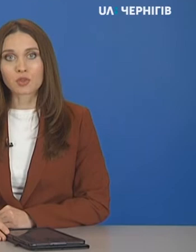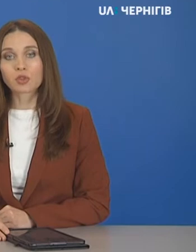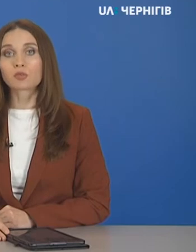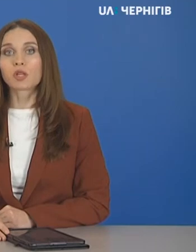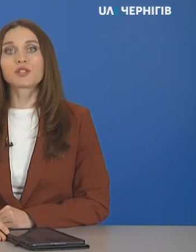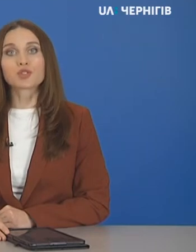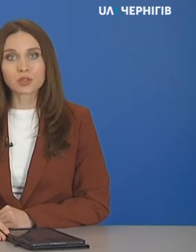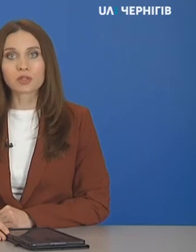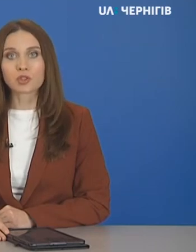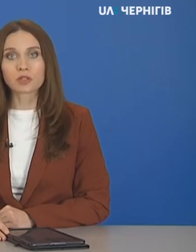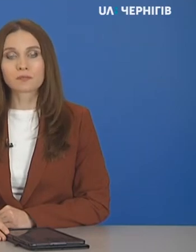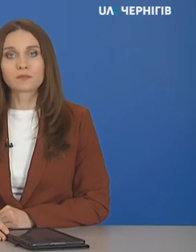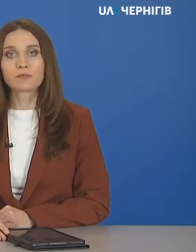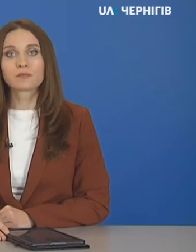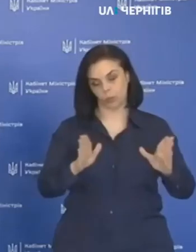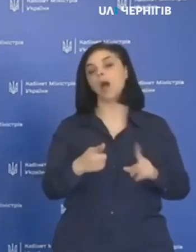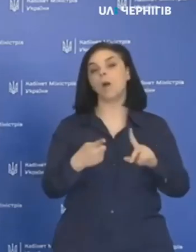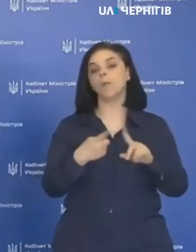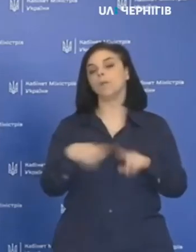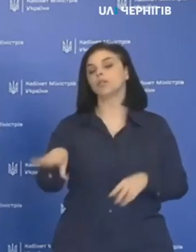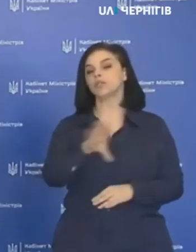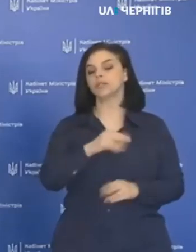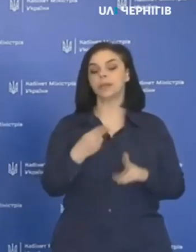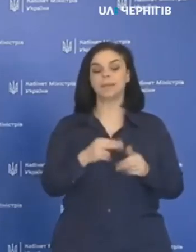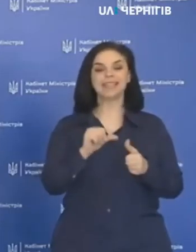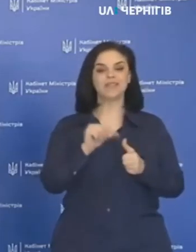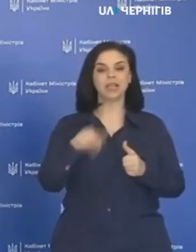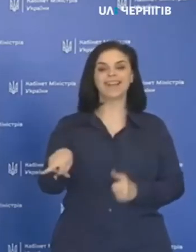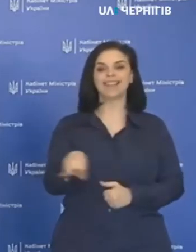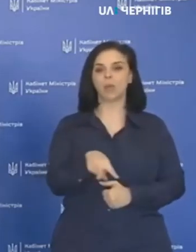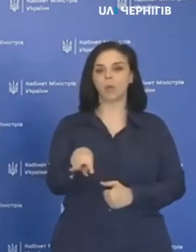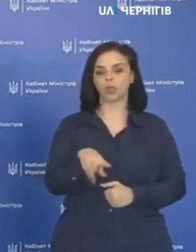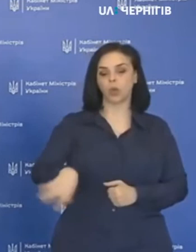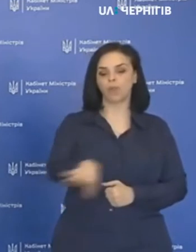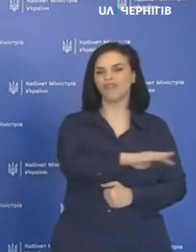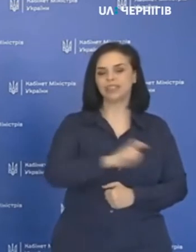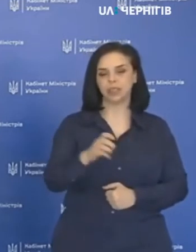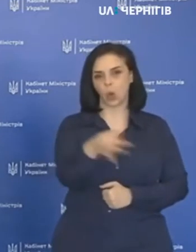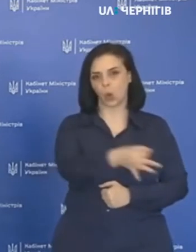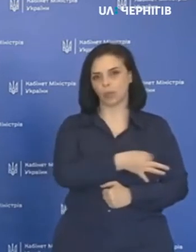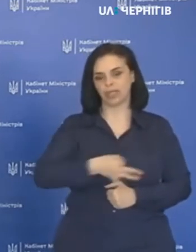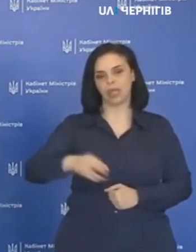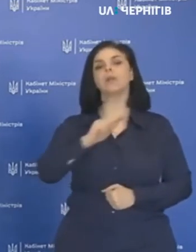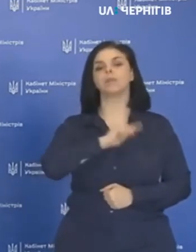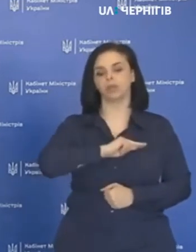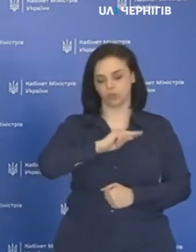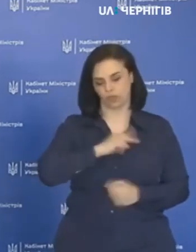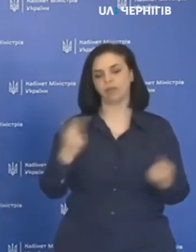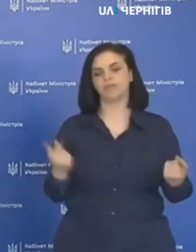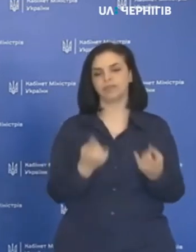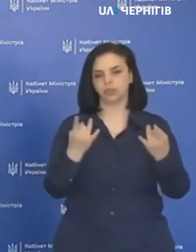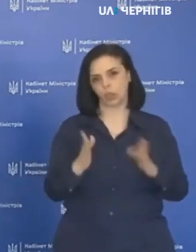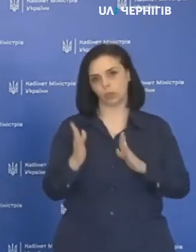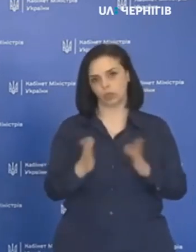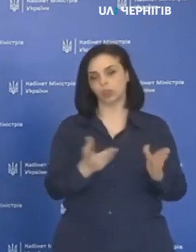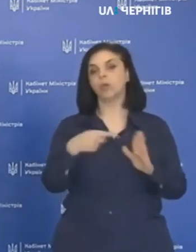серед цих регіонів була і Чернігівщина. Всі, без виключення лабораторії, по всіх областях працювали і працювали в звичайному